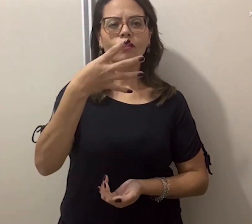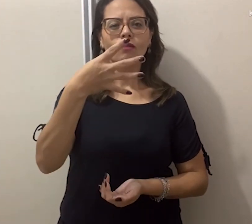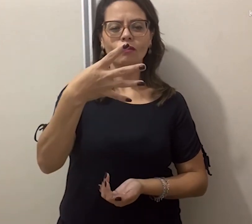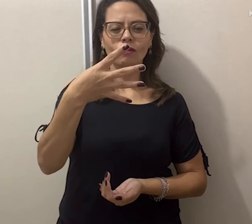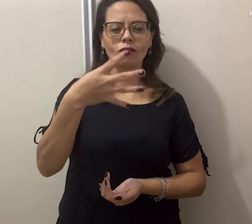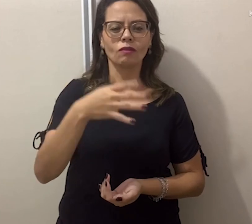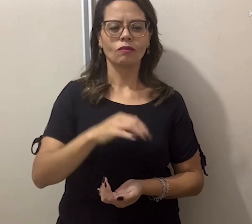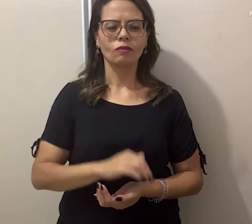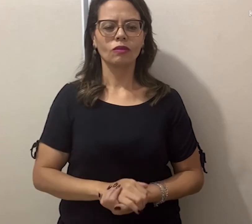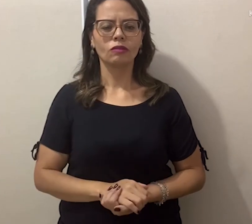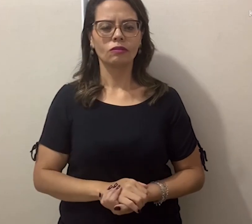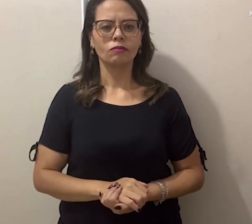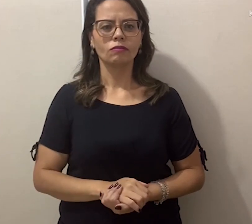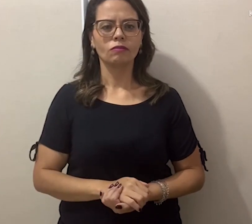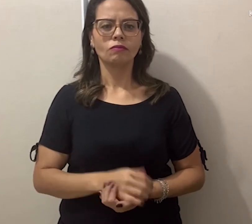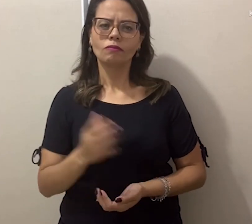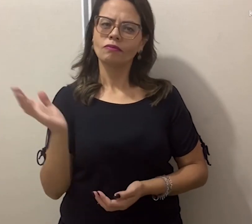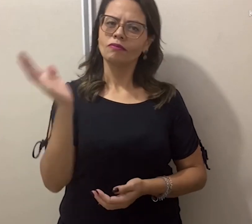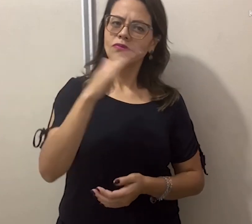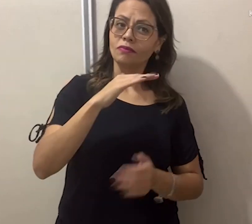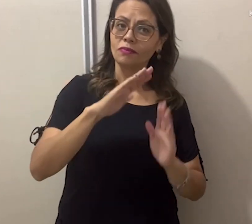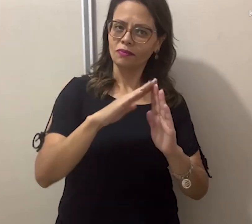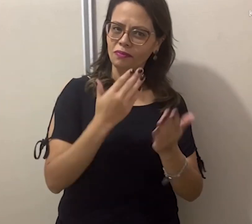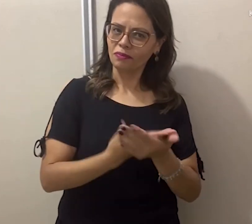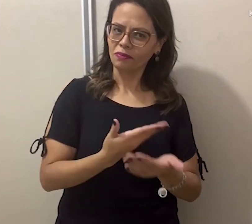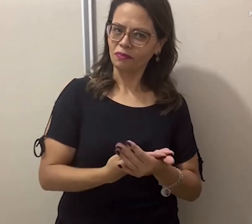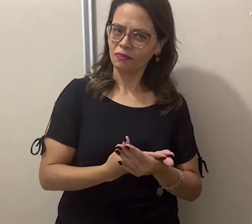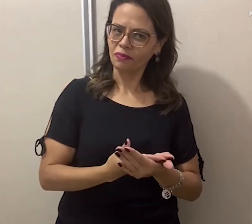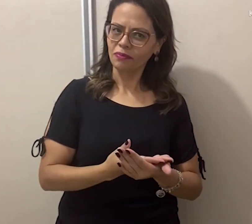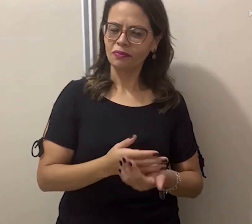Número 4. Vamos para a escola?